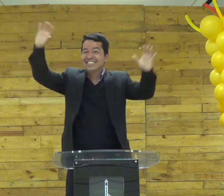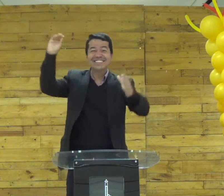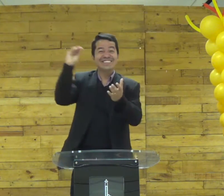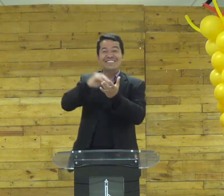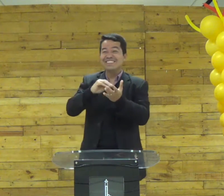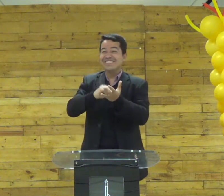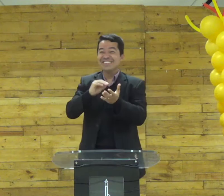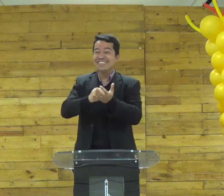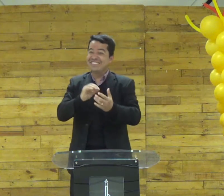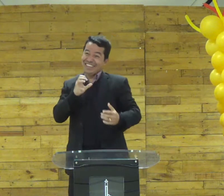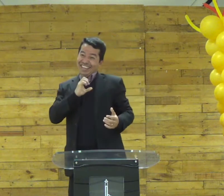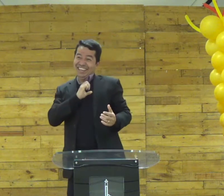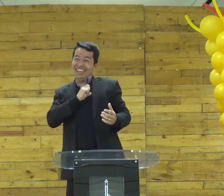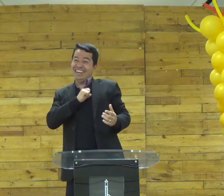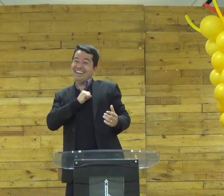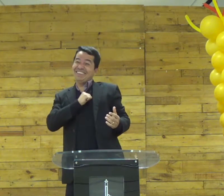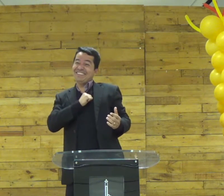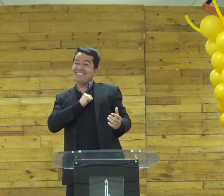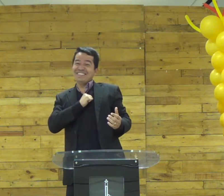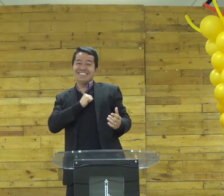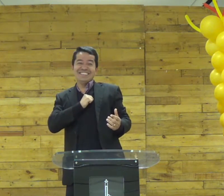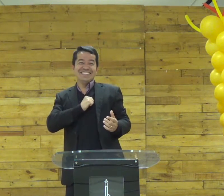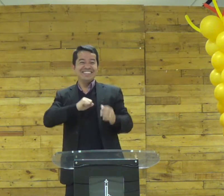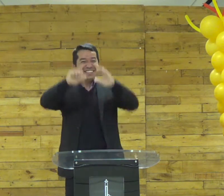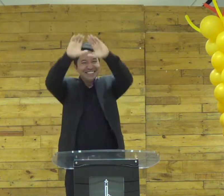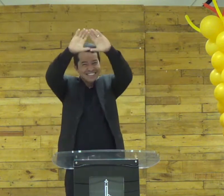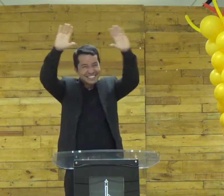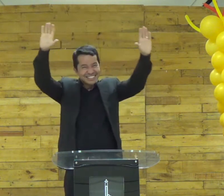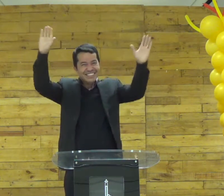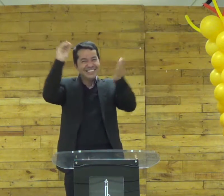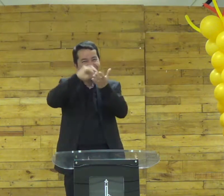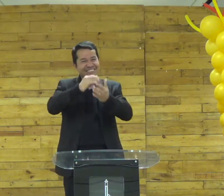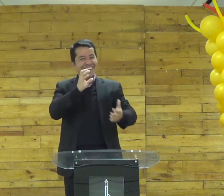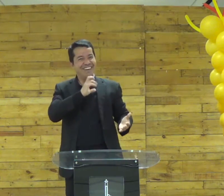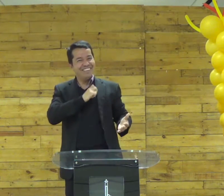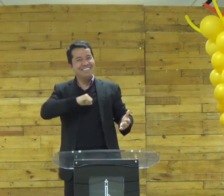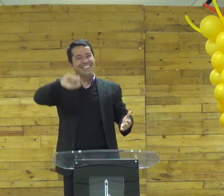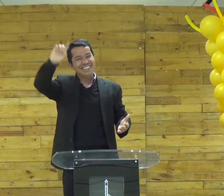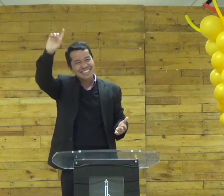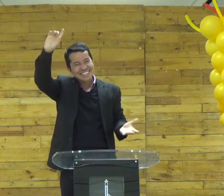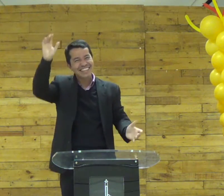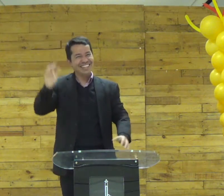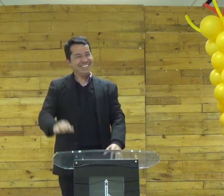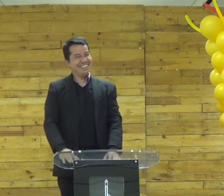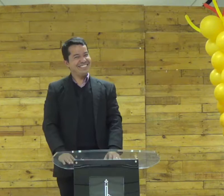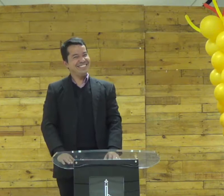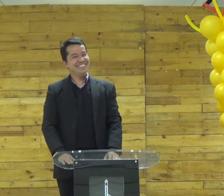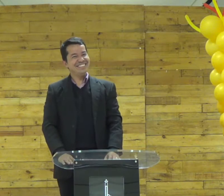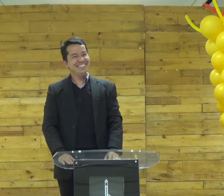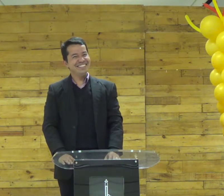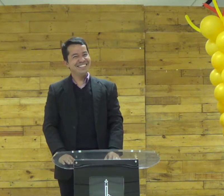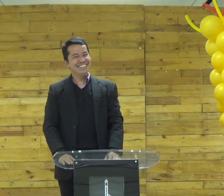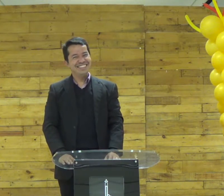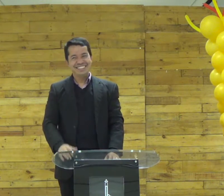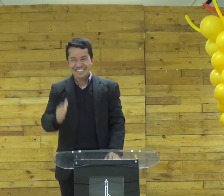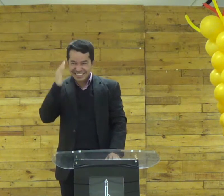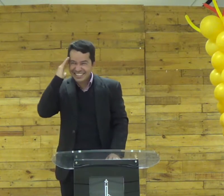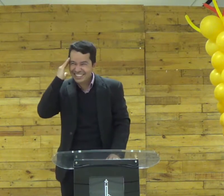então faltou amor pelas coisas do céu faltou amor por Deus